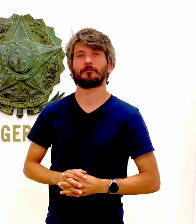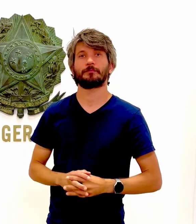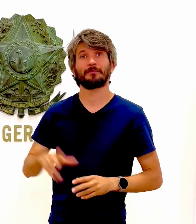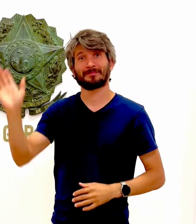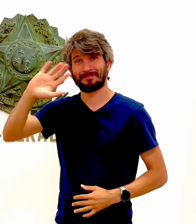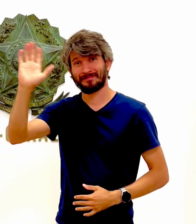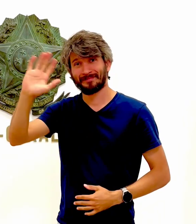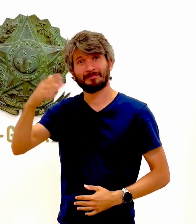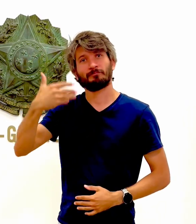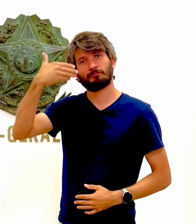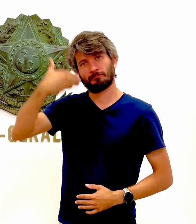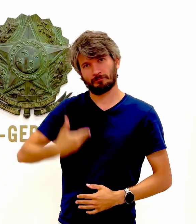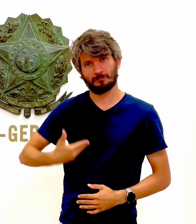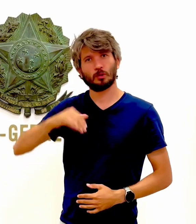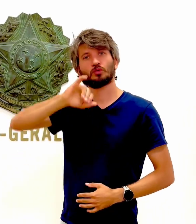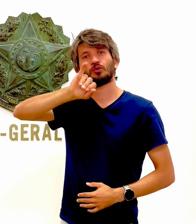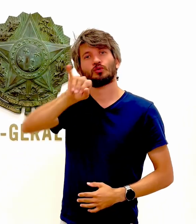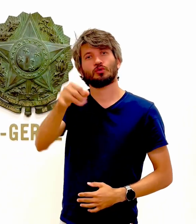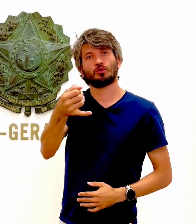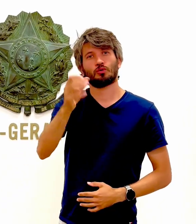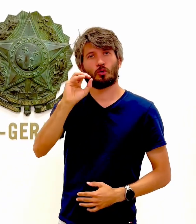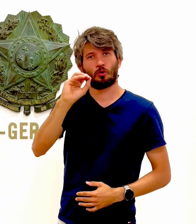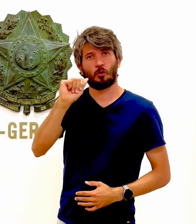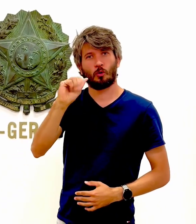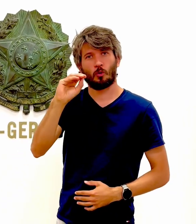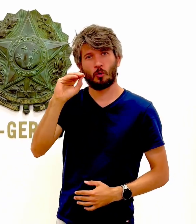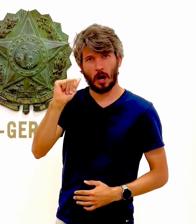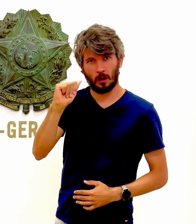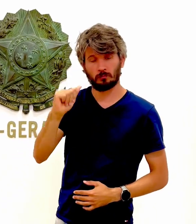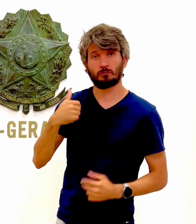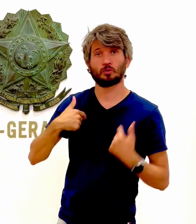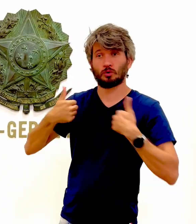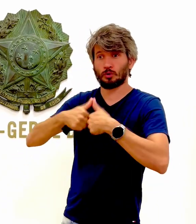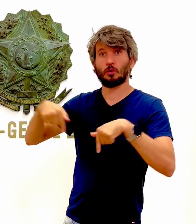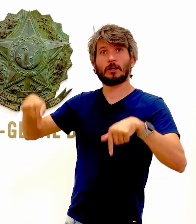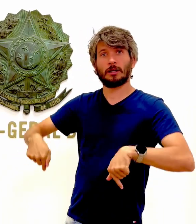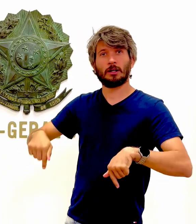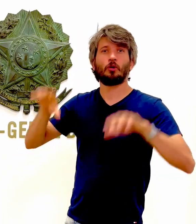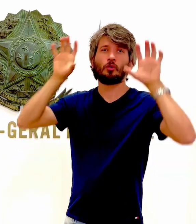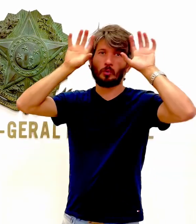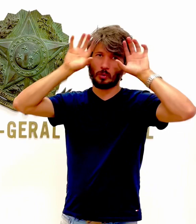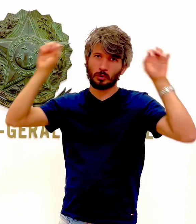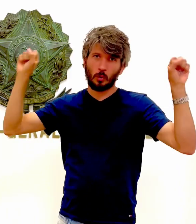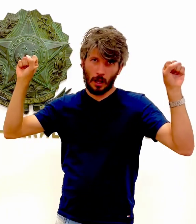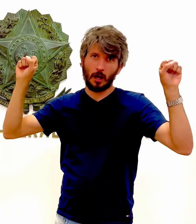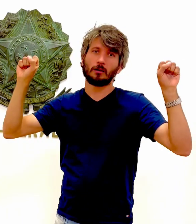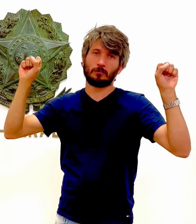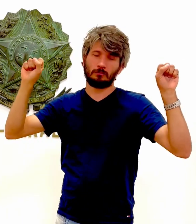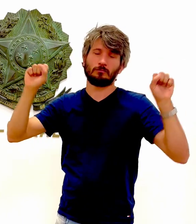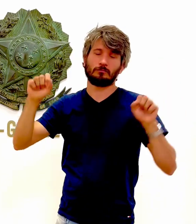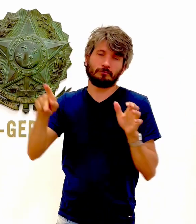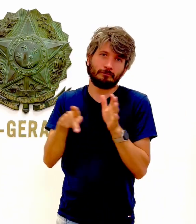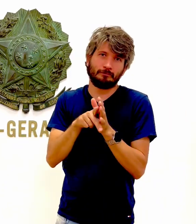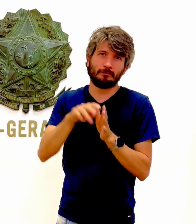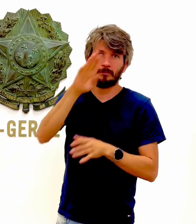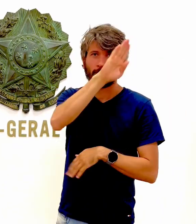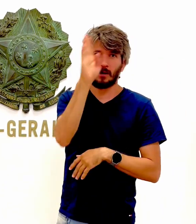Olá, eu me chamo João e eu estou nesse exato momento aqui no Consulado Geral do Brasil